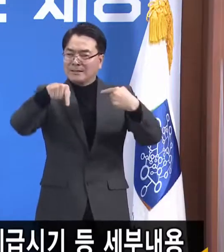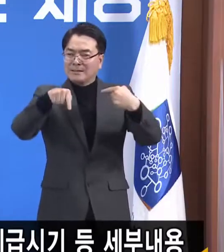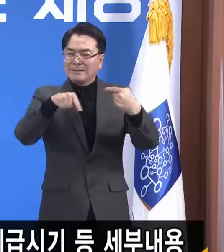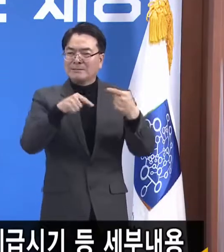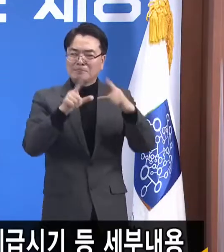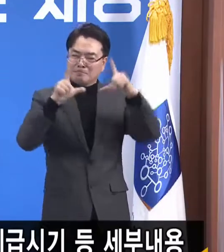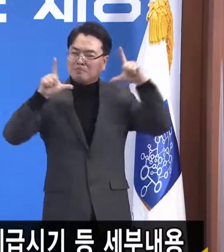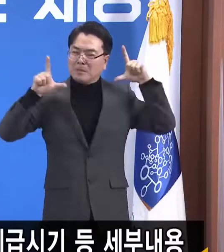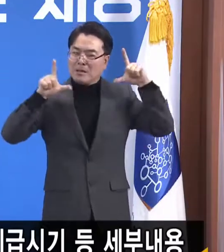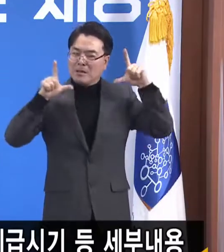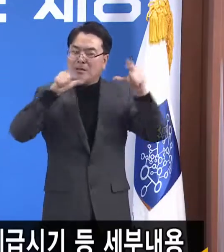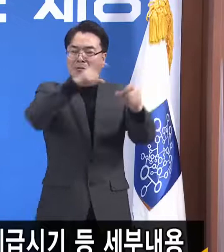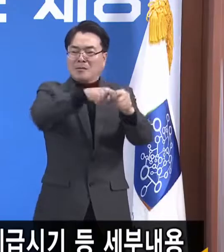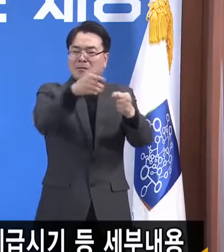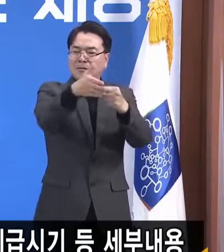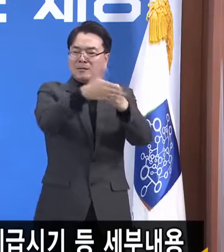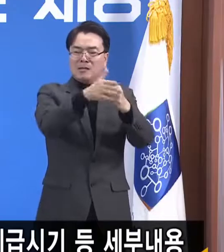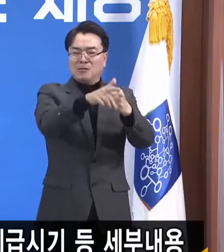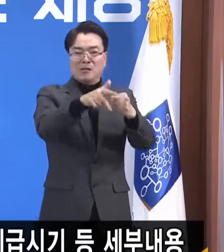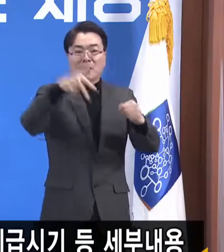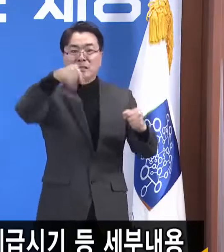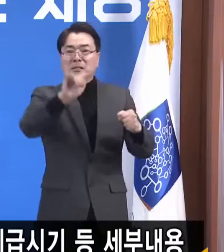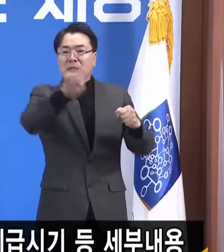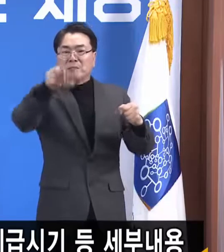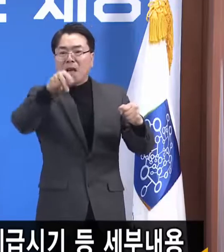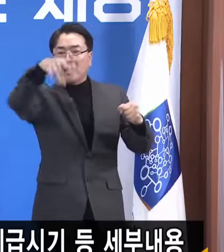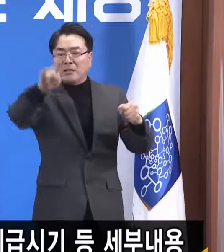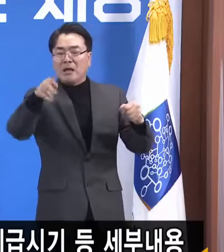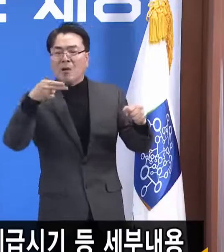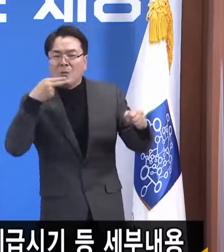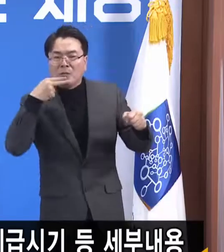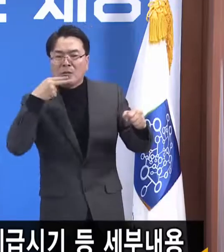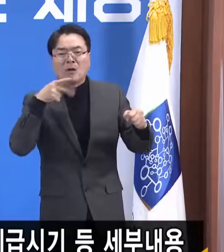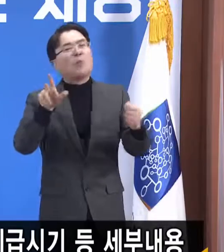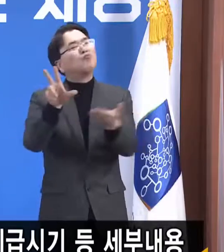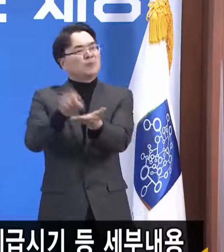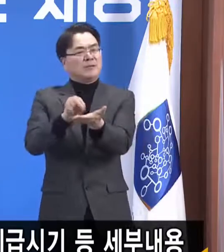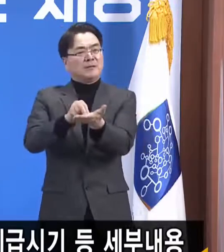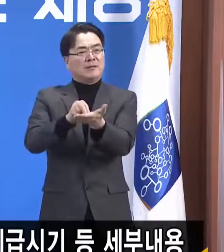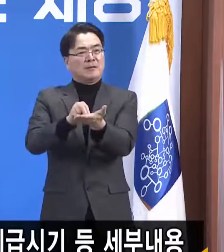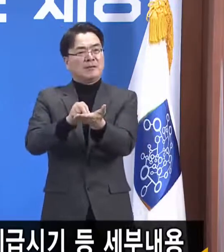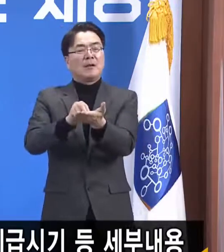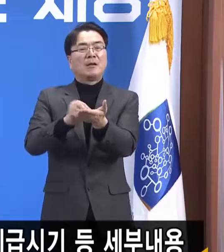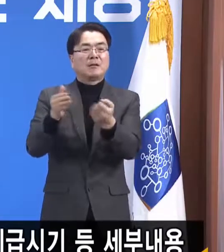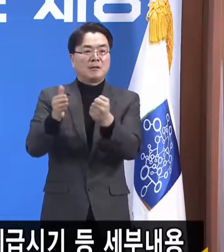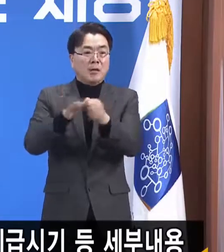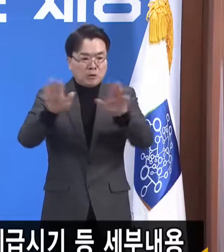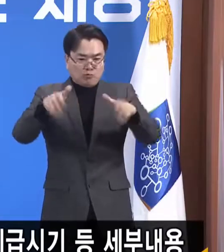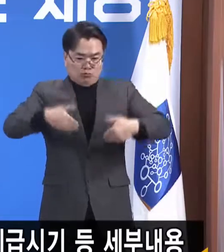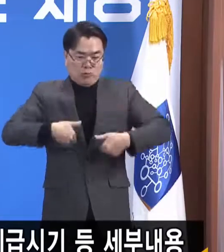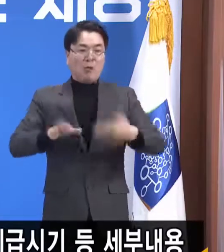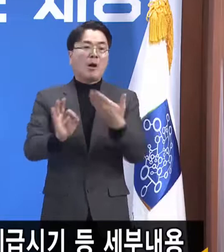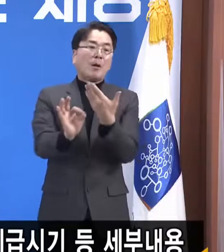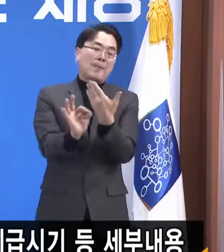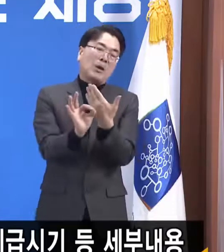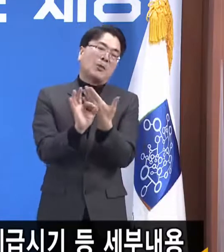너무나 낮아진 것 같습니다. 이럴 때를 위해서 우리가 재정 건전성을 유지했기 때문에 필요하다면,